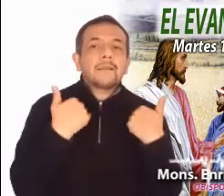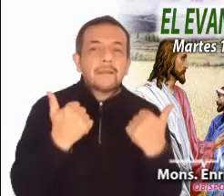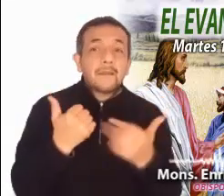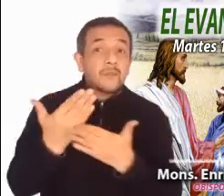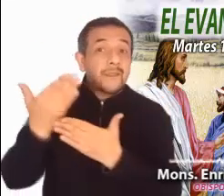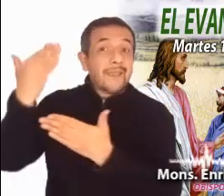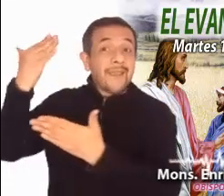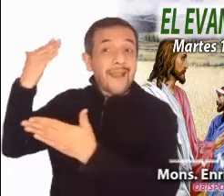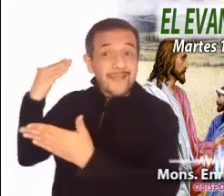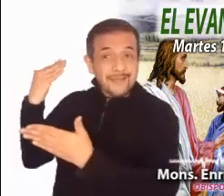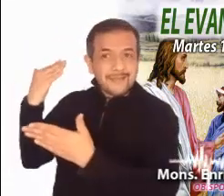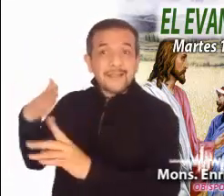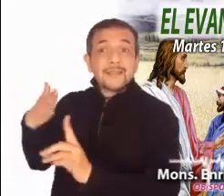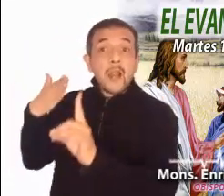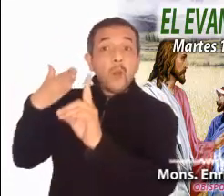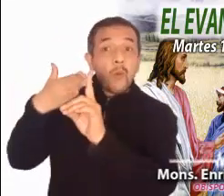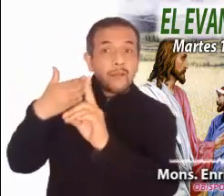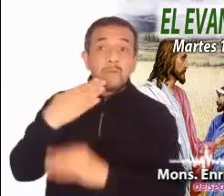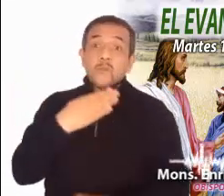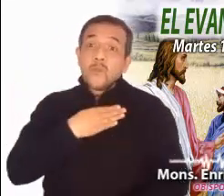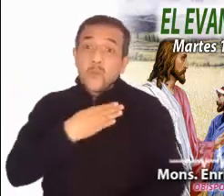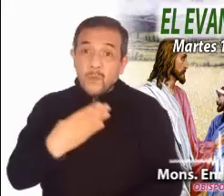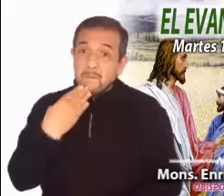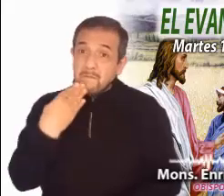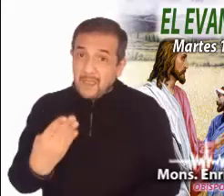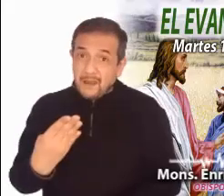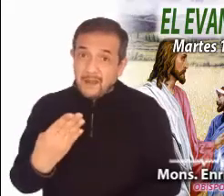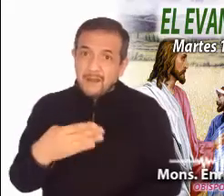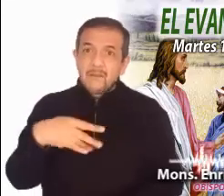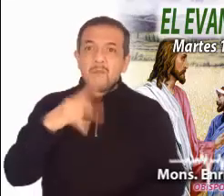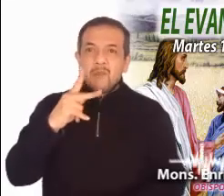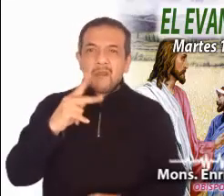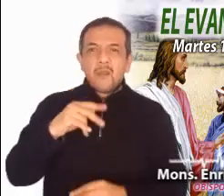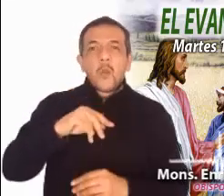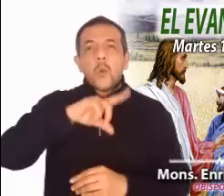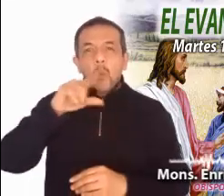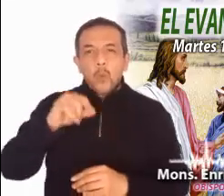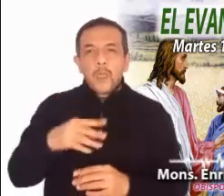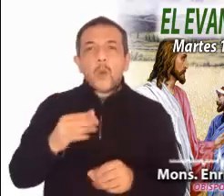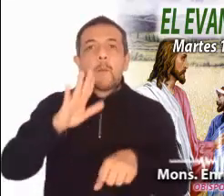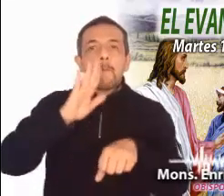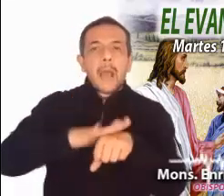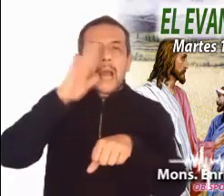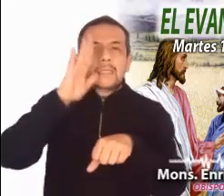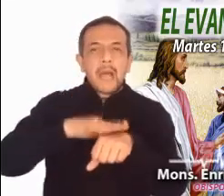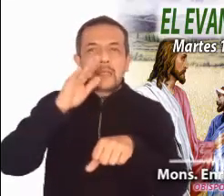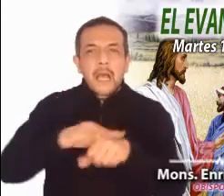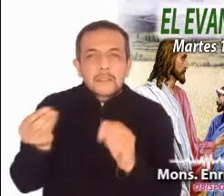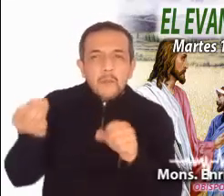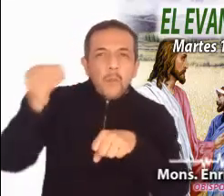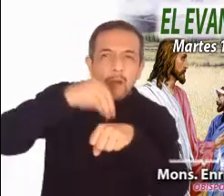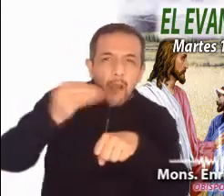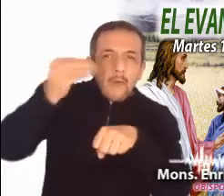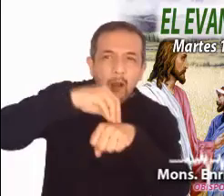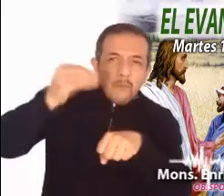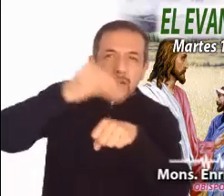y en su base tenían buena intención. Sin embargo, se vuelven obsoletos y se convierten